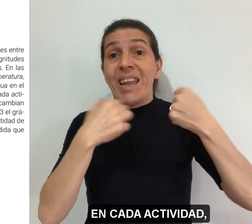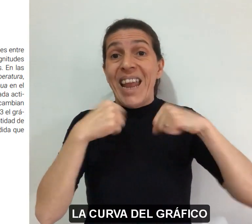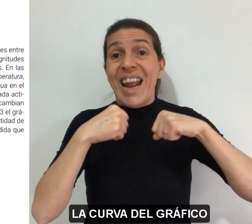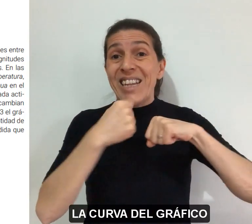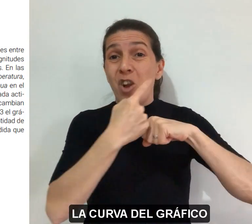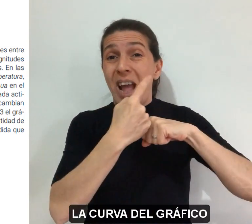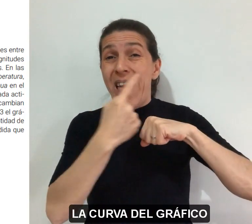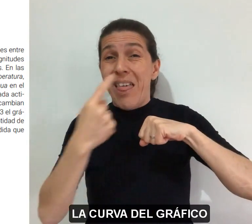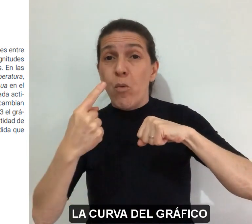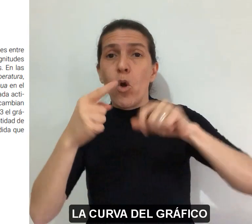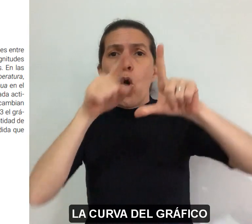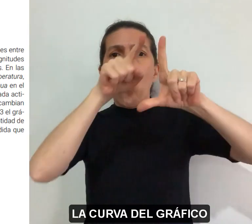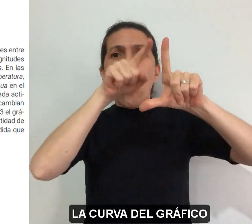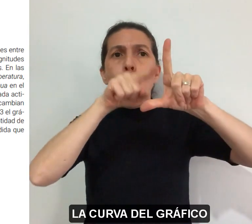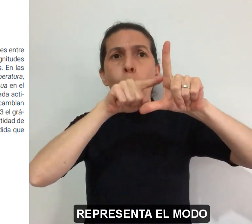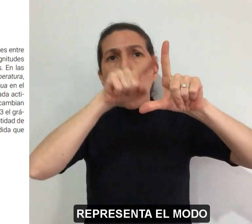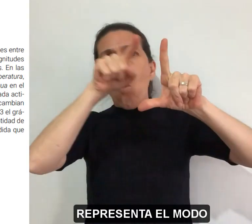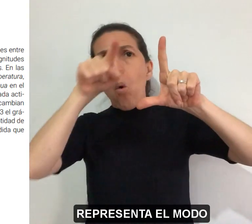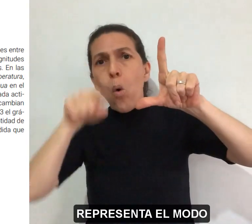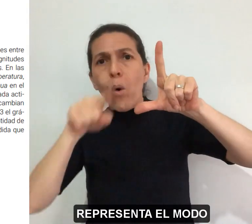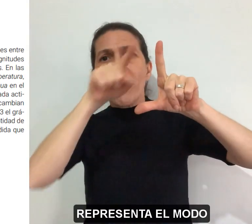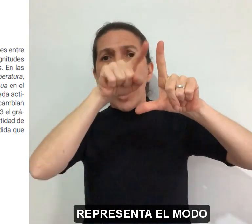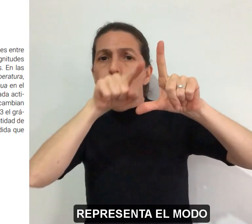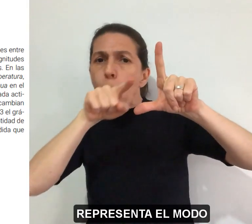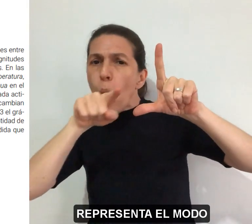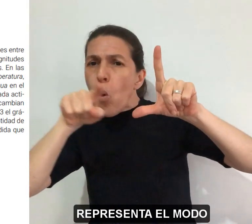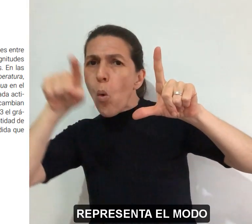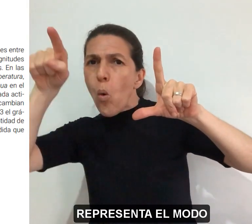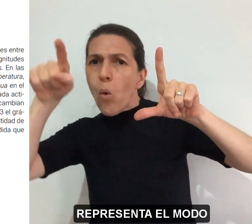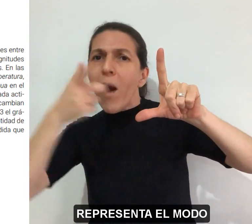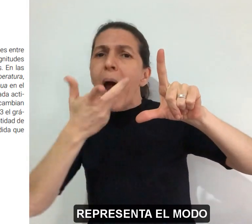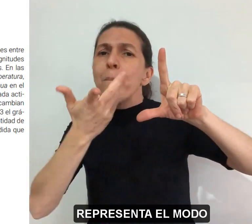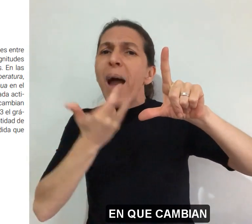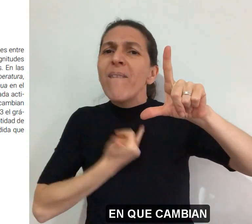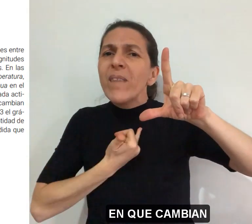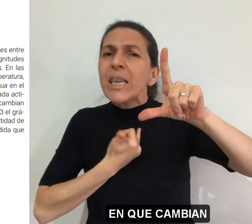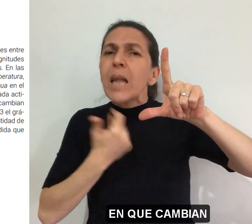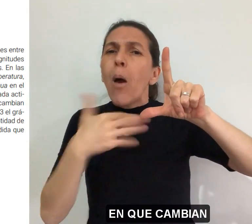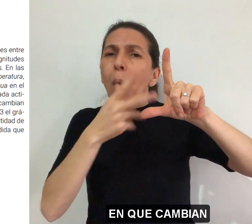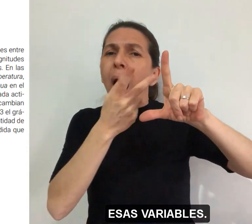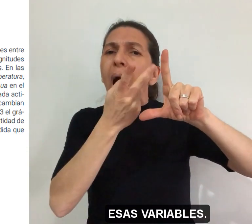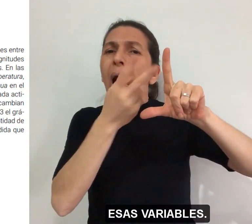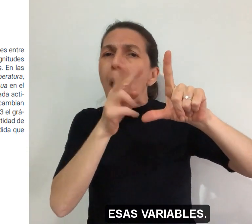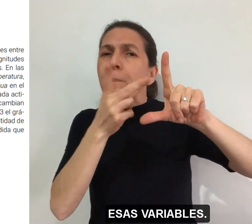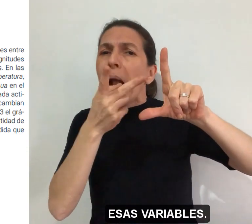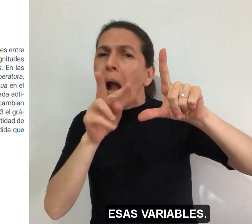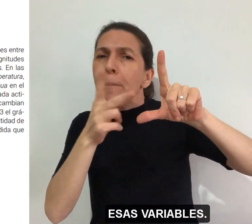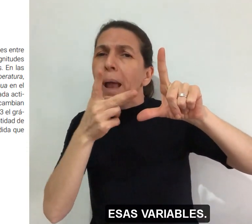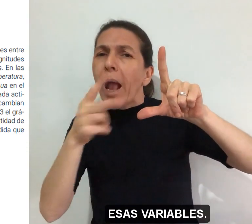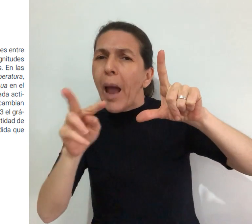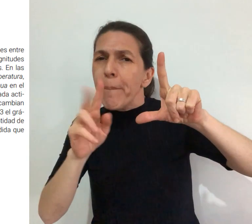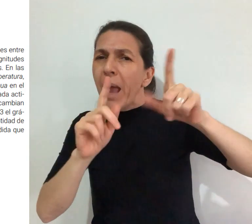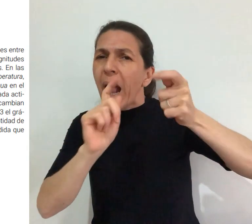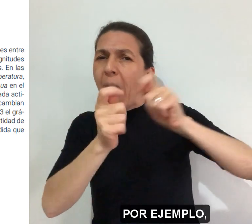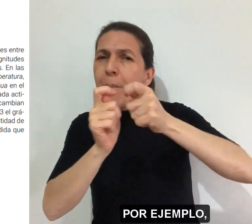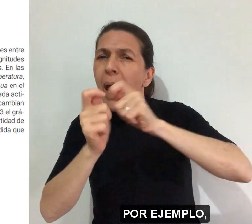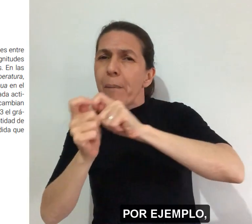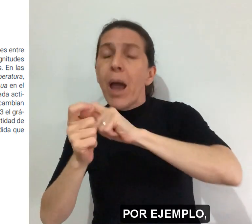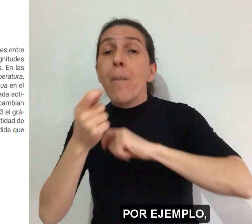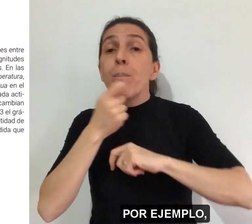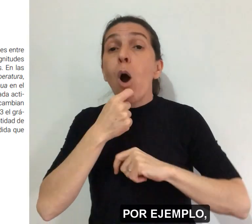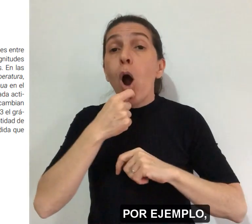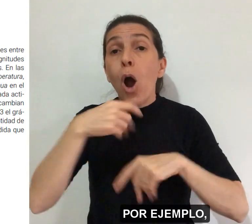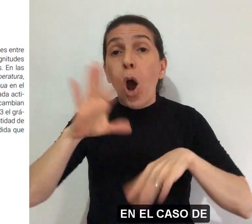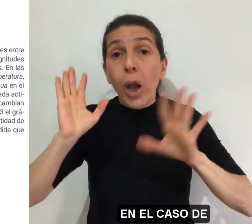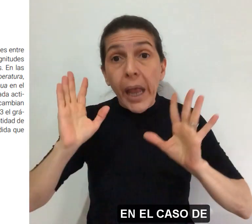la curva del gráfico representa el modo en que cambian esas variables Por